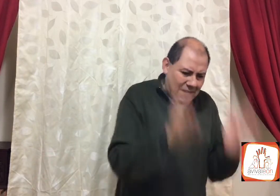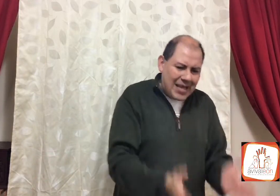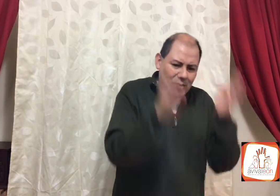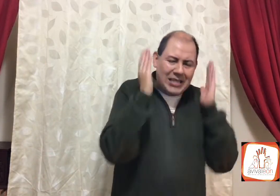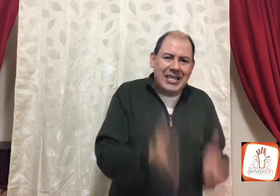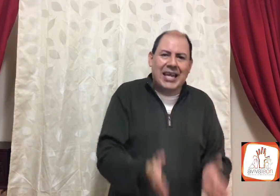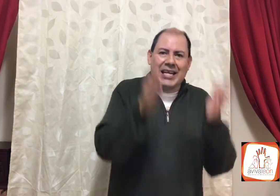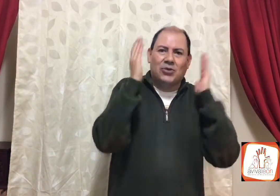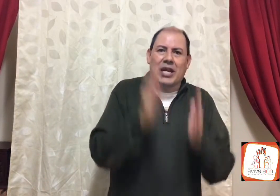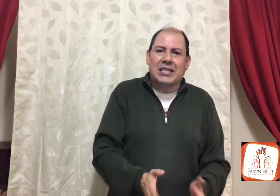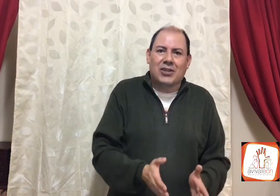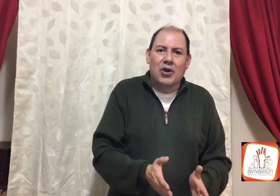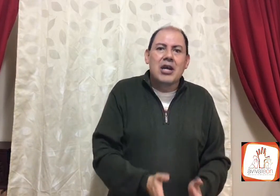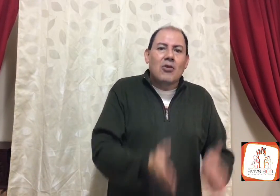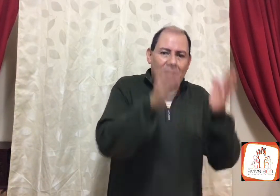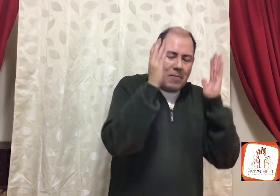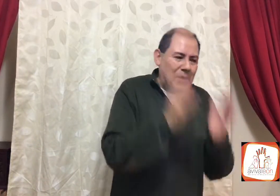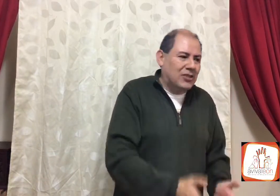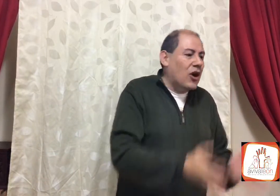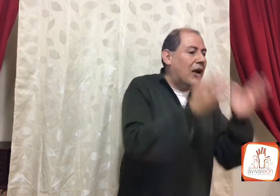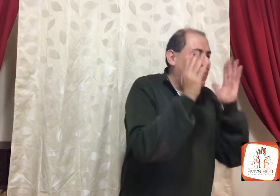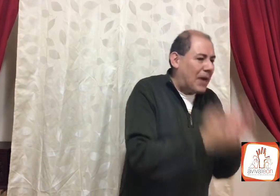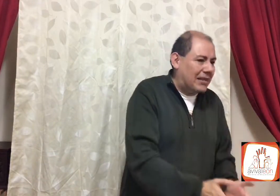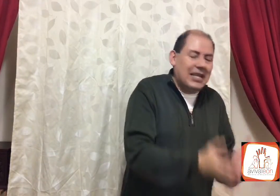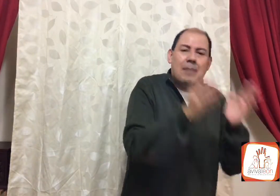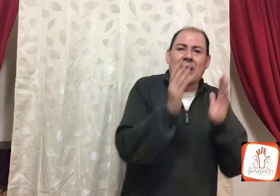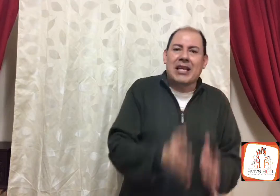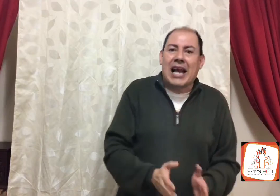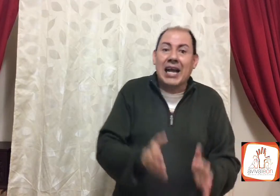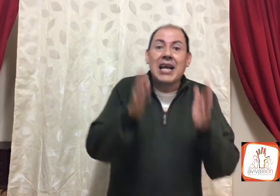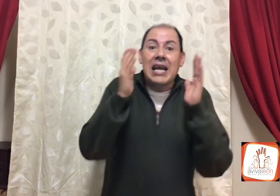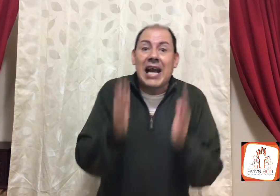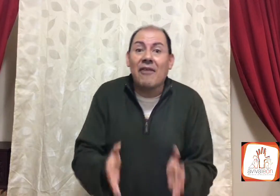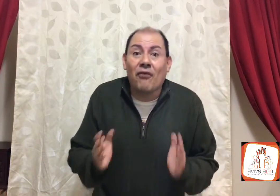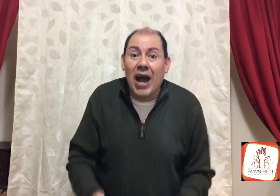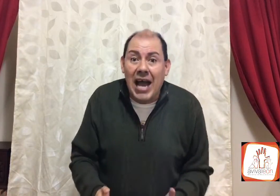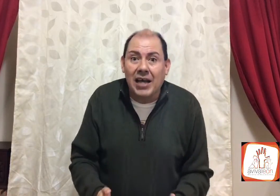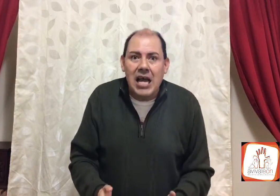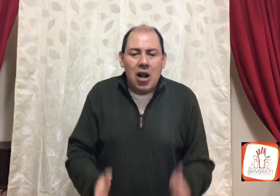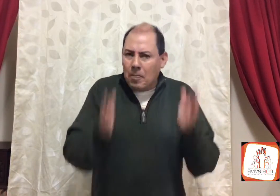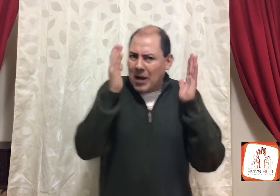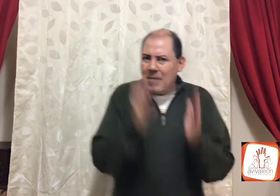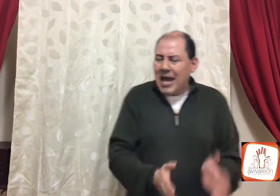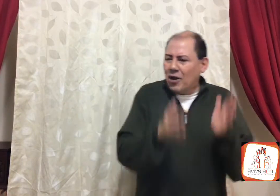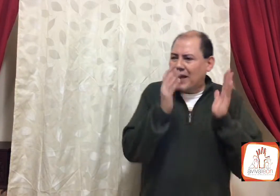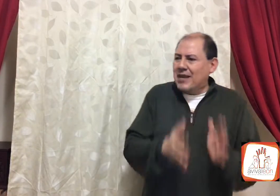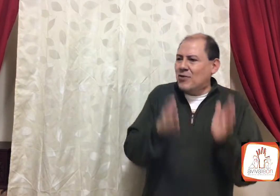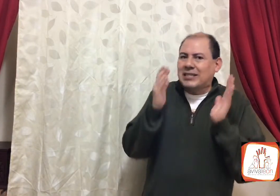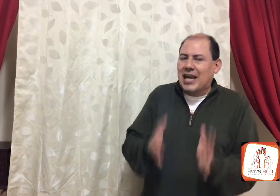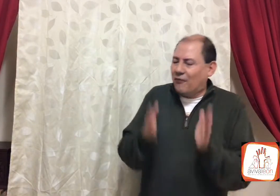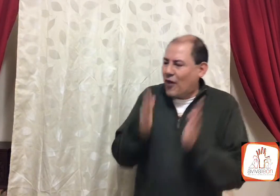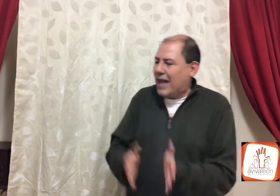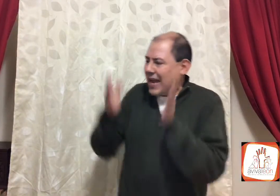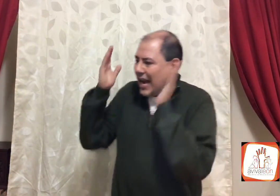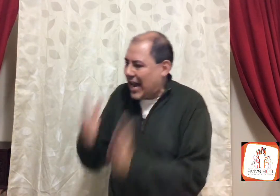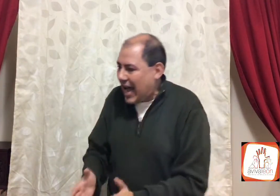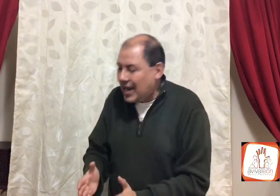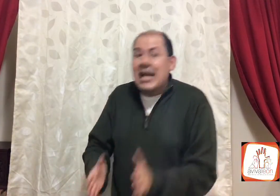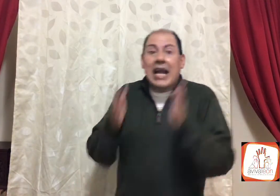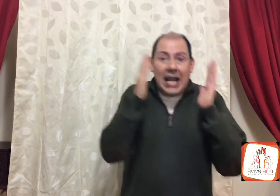vino a hacer Jesucristo, cuando empezó a compartir y a predicar, ¿qué fue? lo primero que vino a hacer, fue a declarar, que él